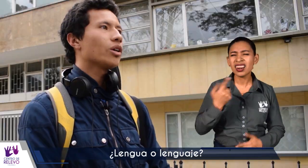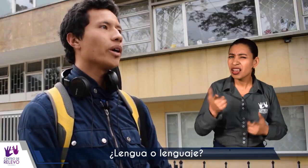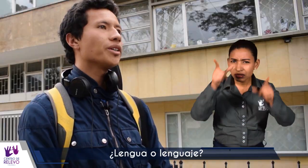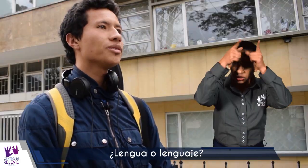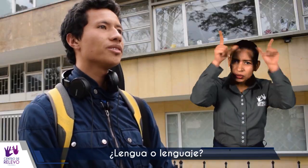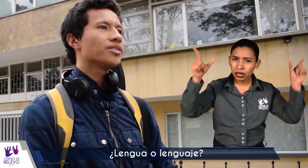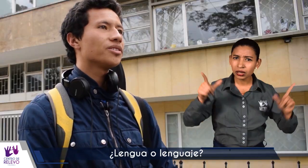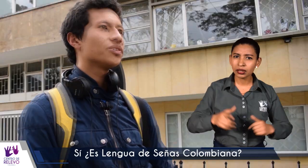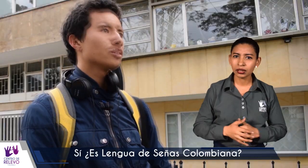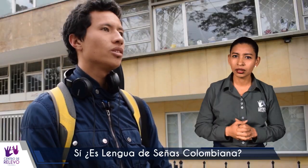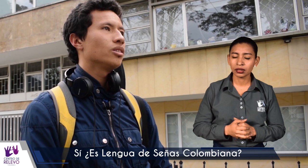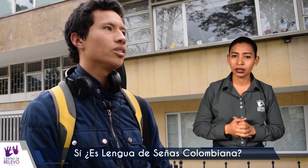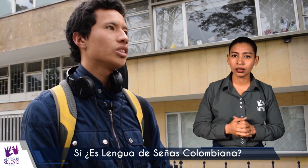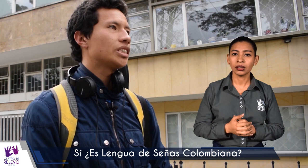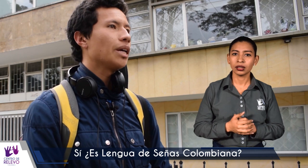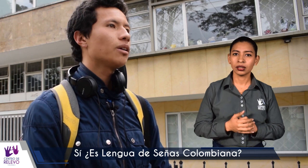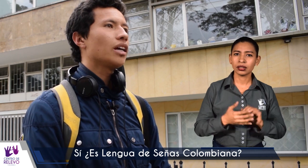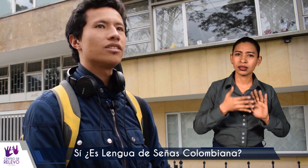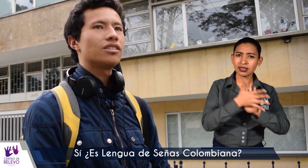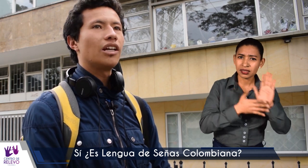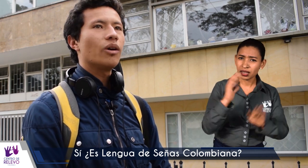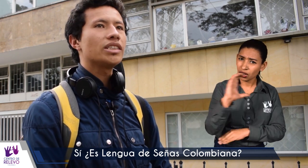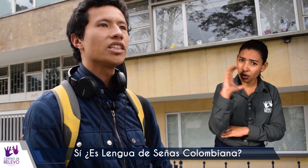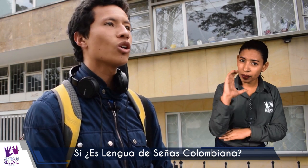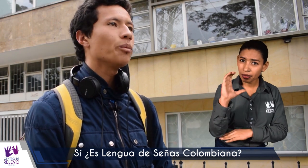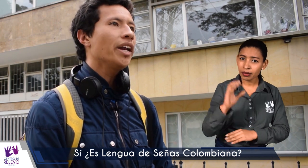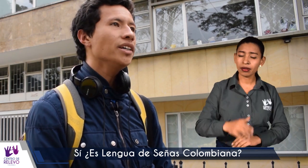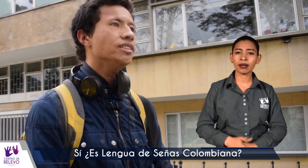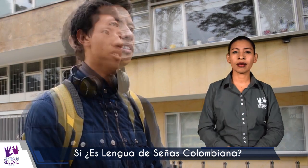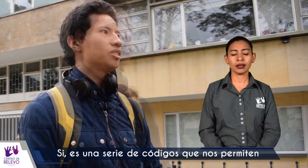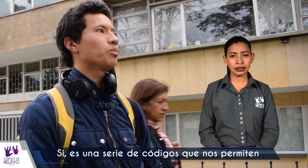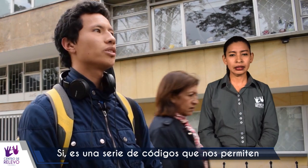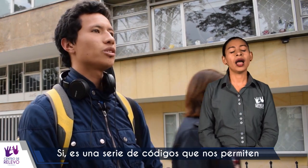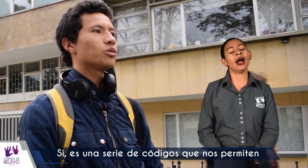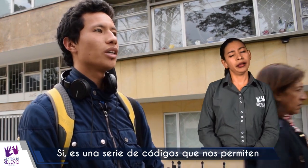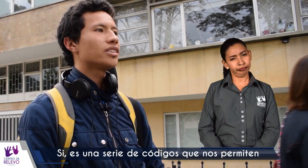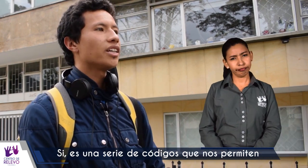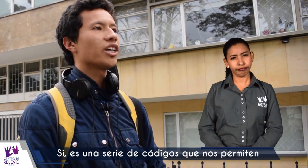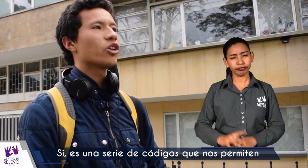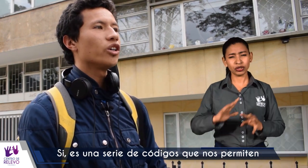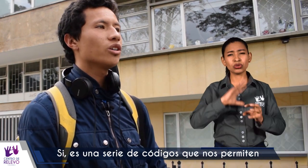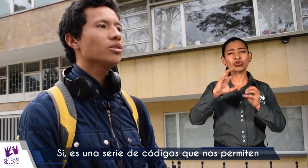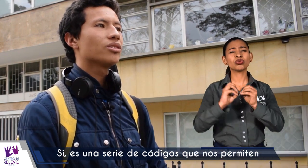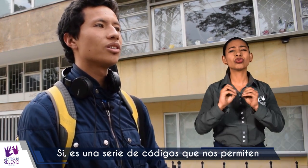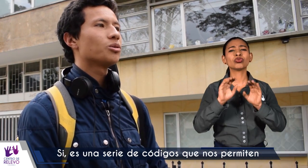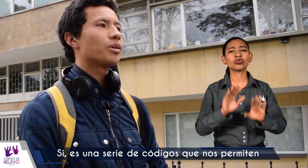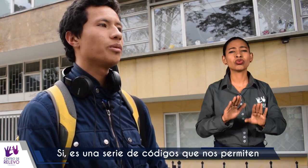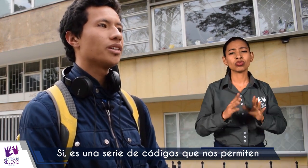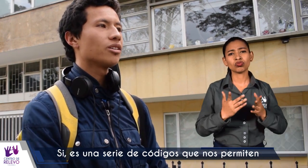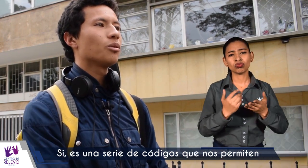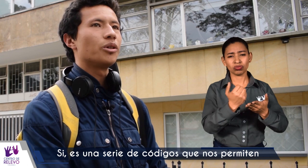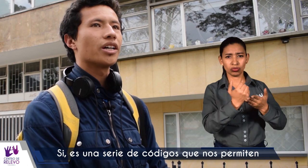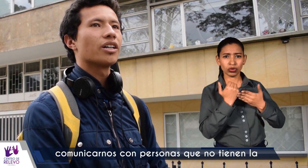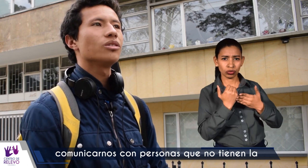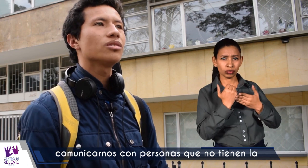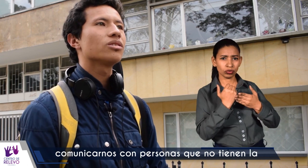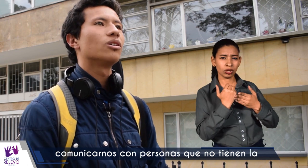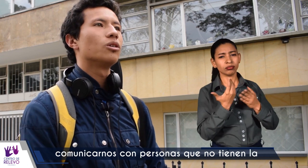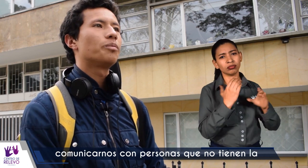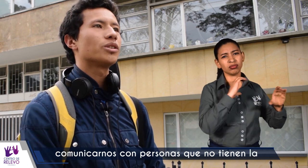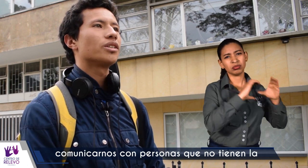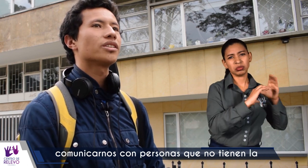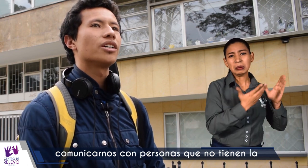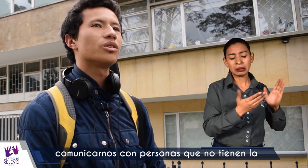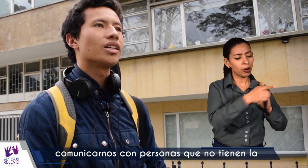¿Lengua o lenguaje? Sí, ¿es lengua de señas colombiana? Sí, pues es una serie de códigos que nos permiten comunicarnos